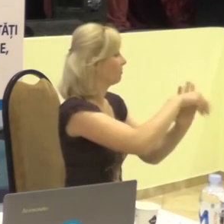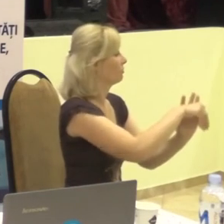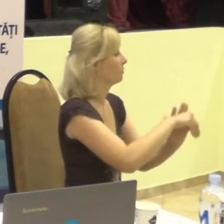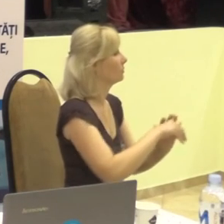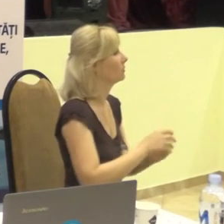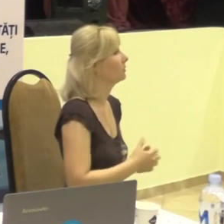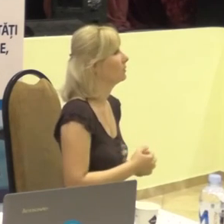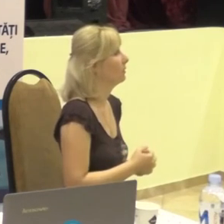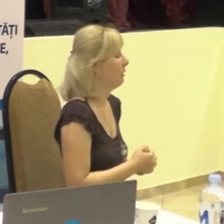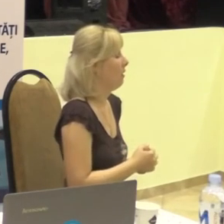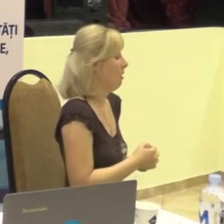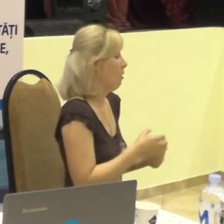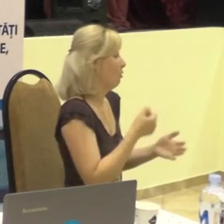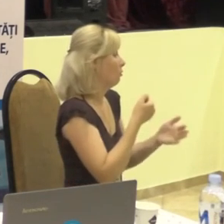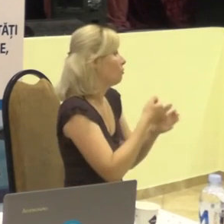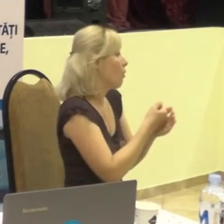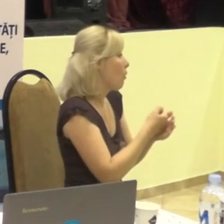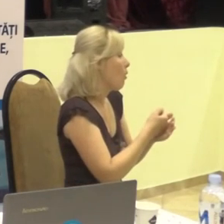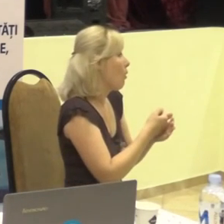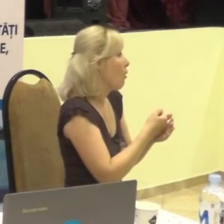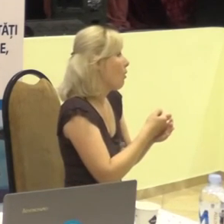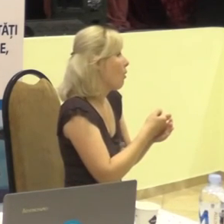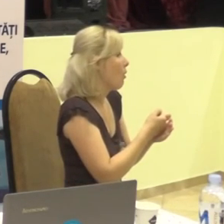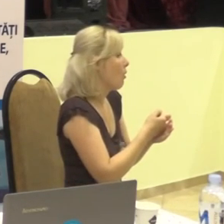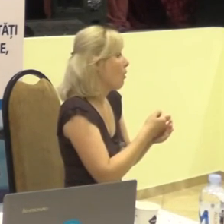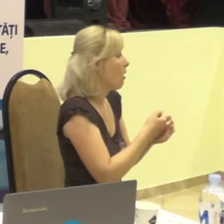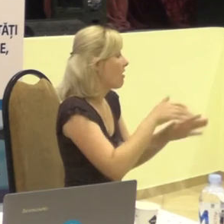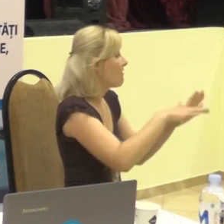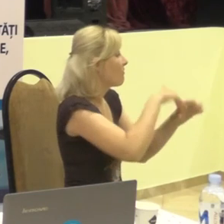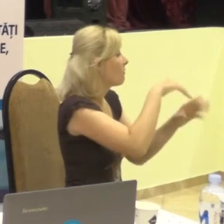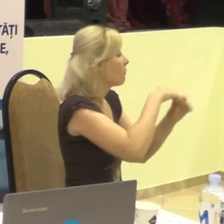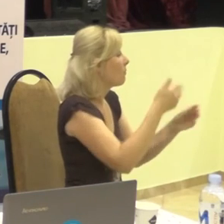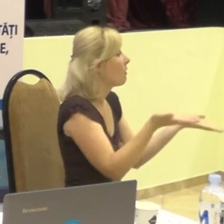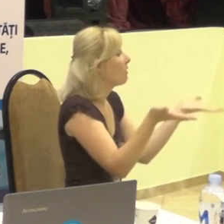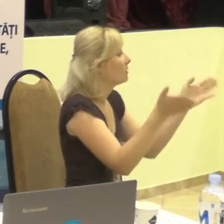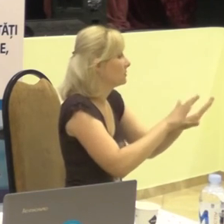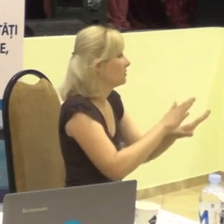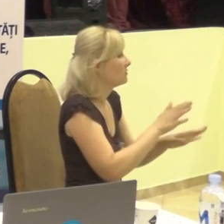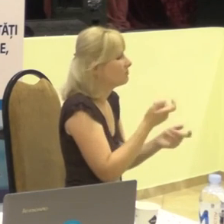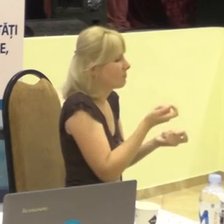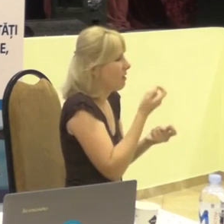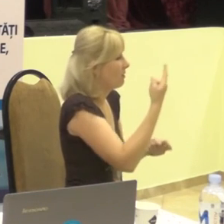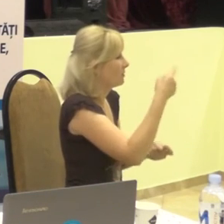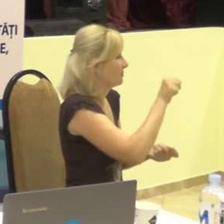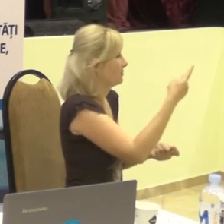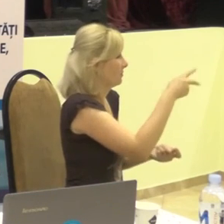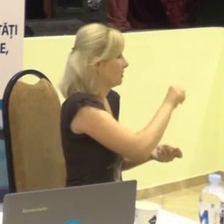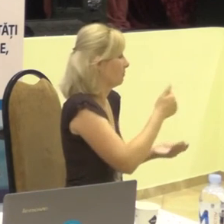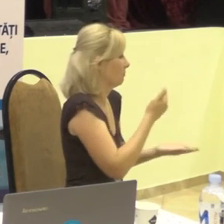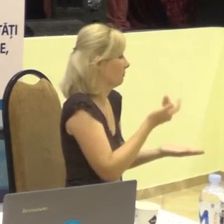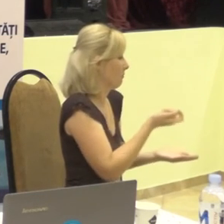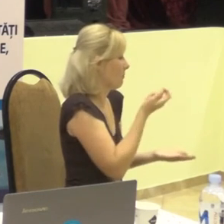Până la alegeri au rămas câteva săptămâni,